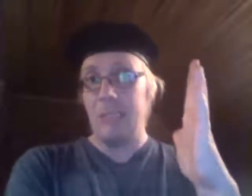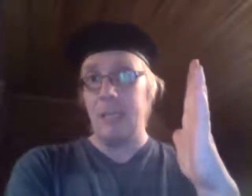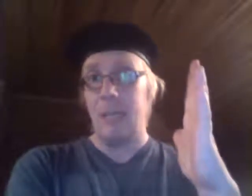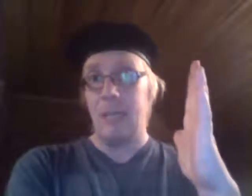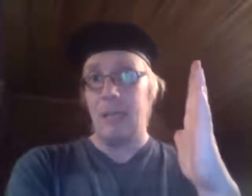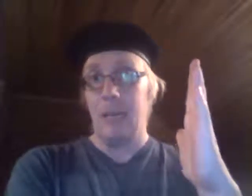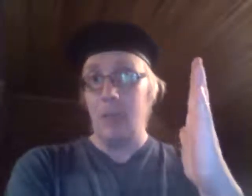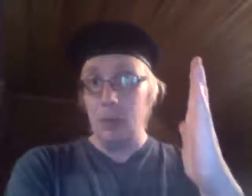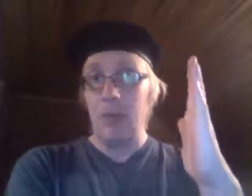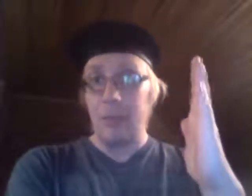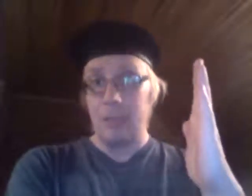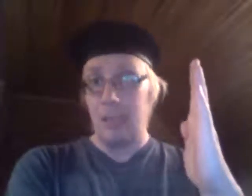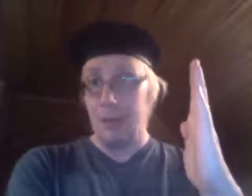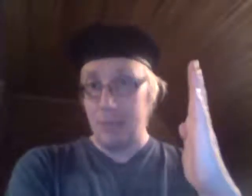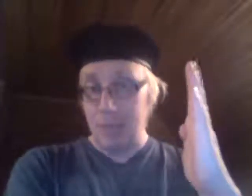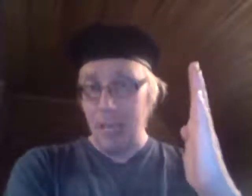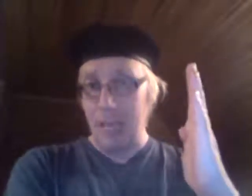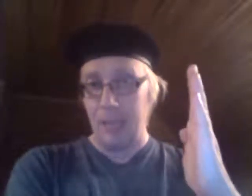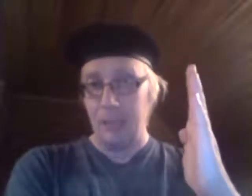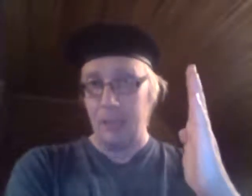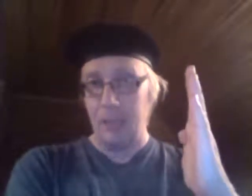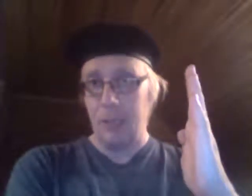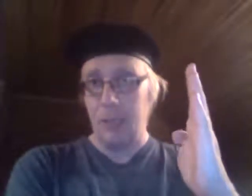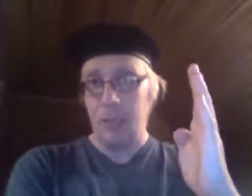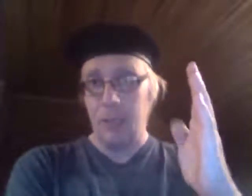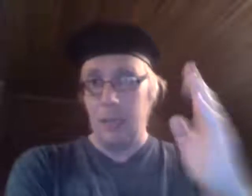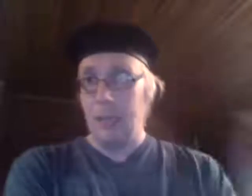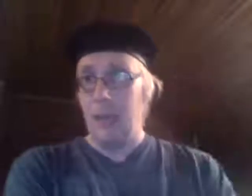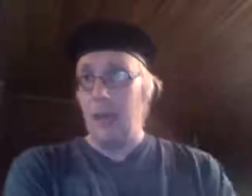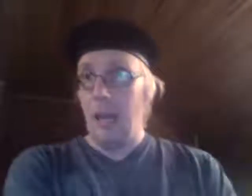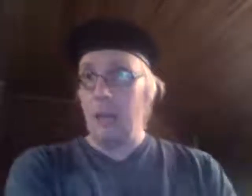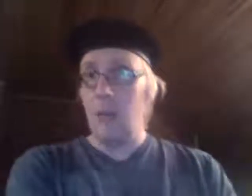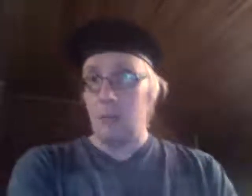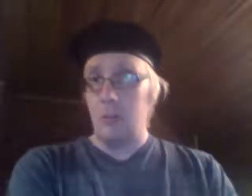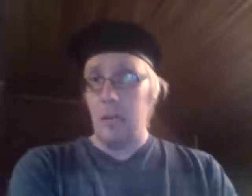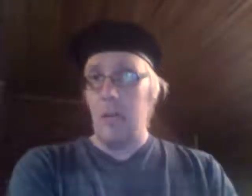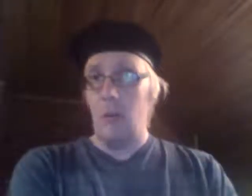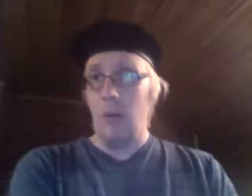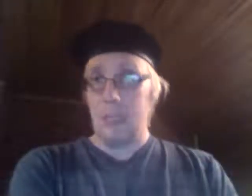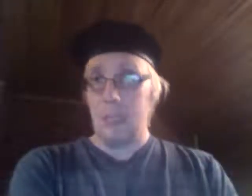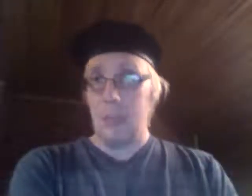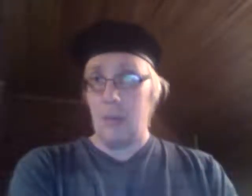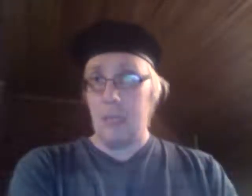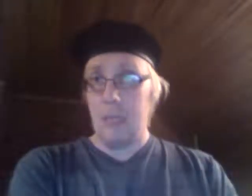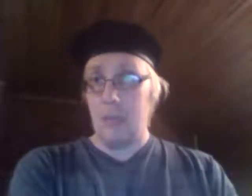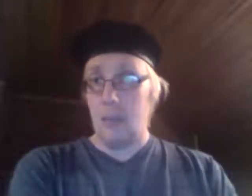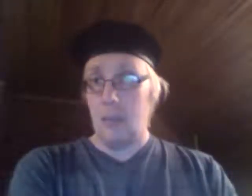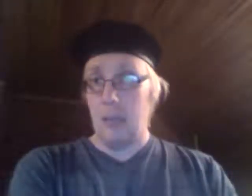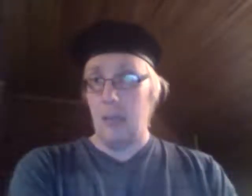ilmakehään. Nyt oikeasti tarvitsikö tehdä jotain. Että aikauksi EU oikeasti laittaa kunnolla